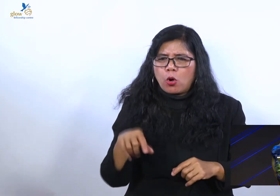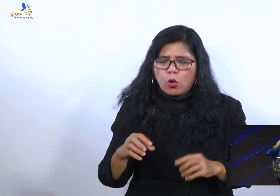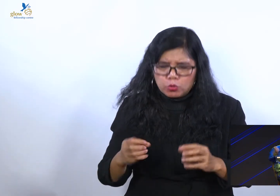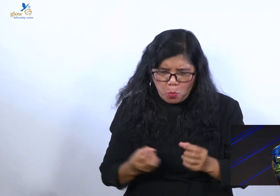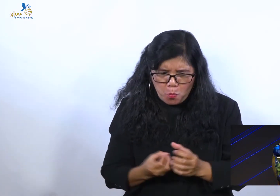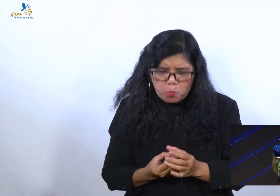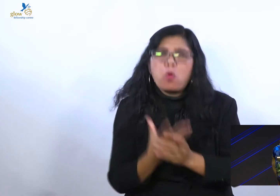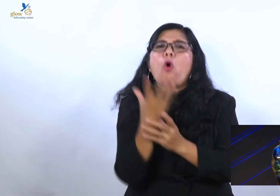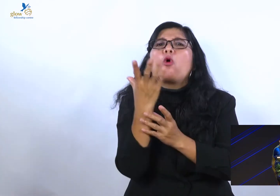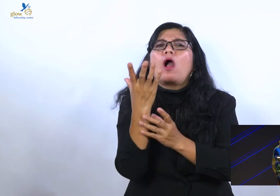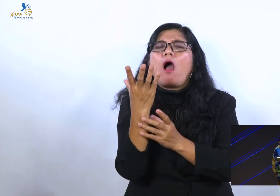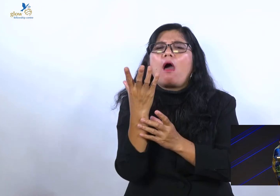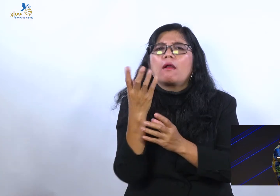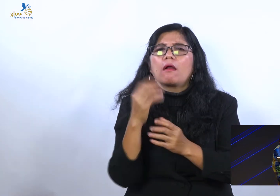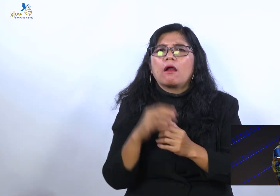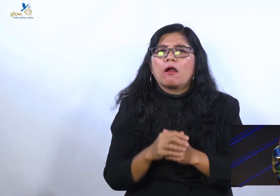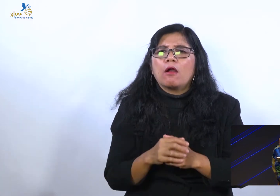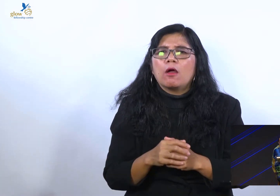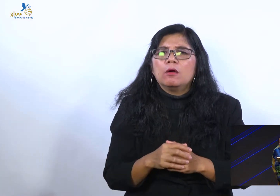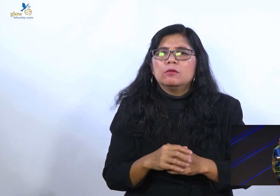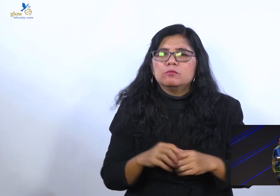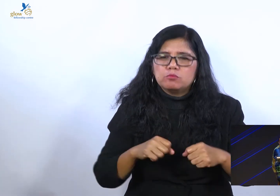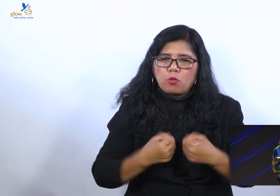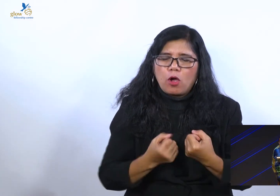bobrok-bobrok dalam pelayanan.